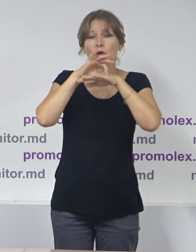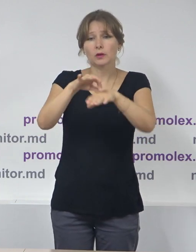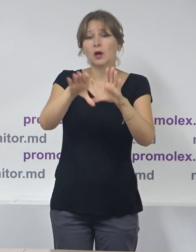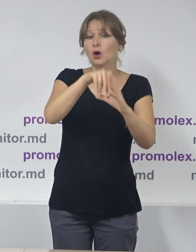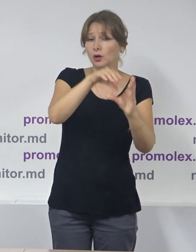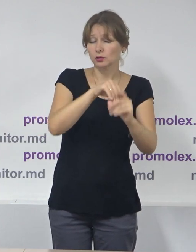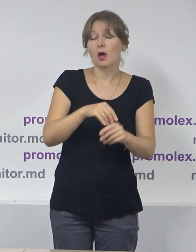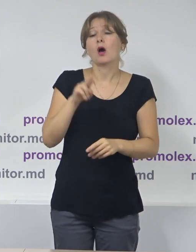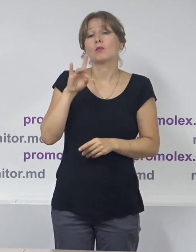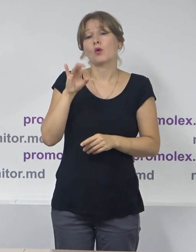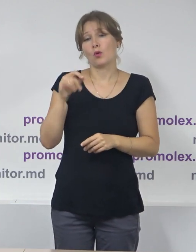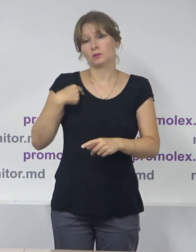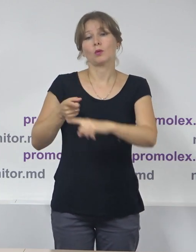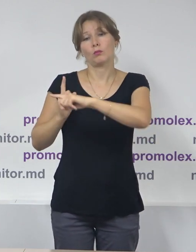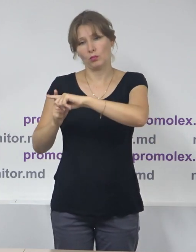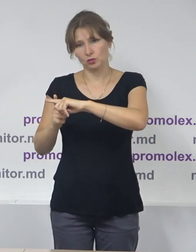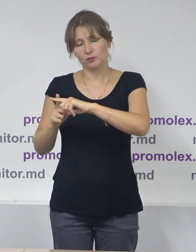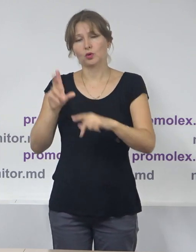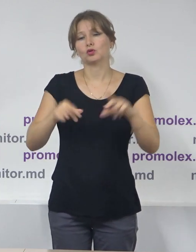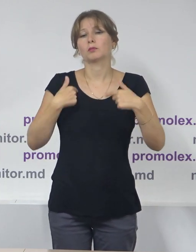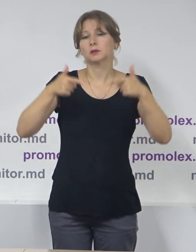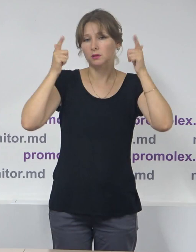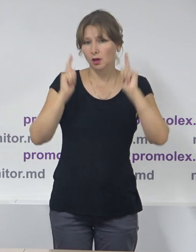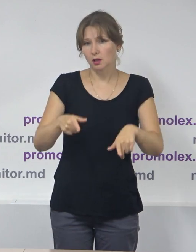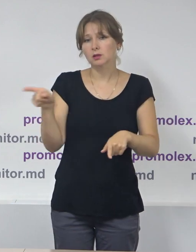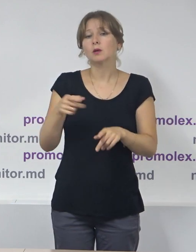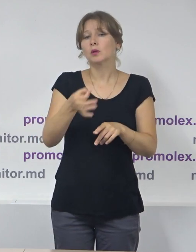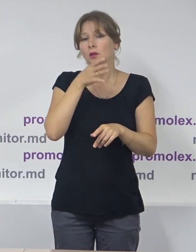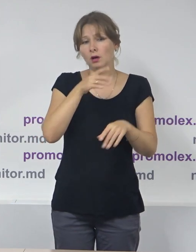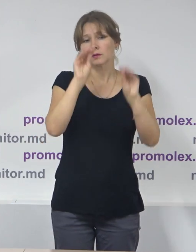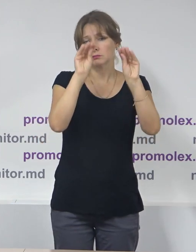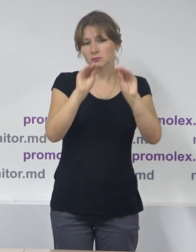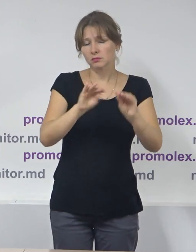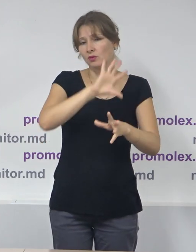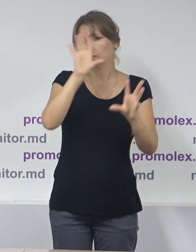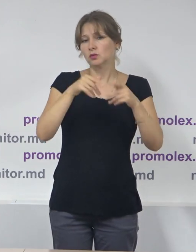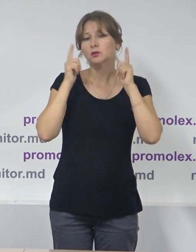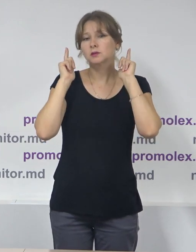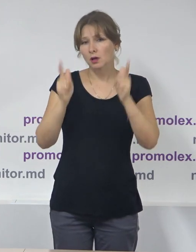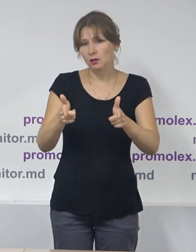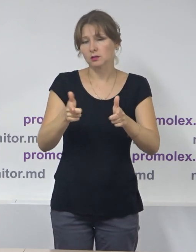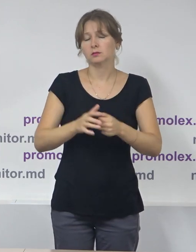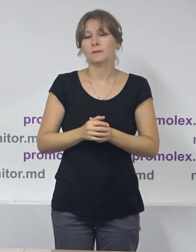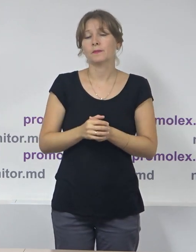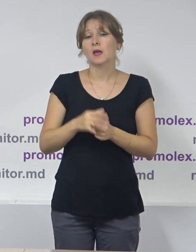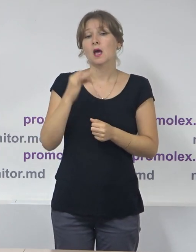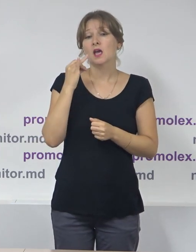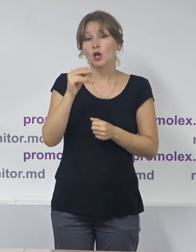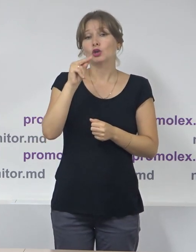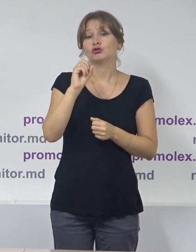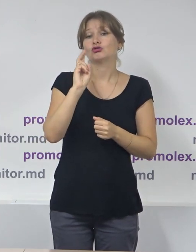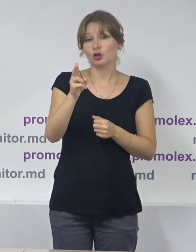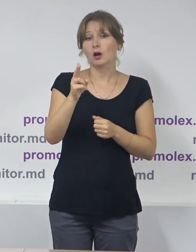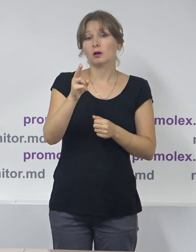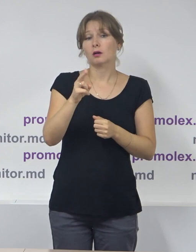s-a apreciat pozitiv noile modificări privind formă, conținutul, perioada de depunere a contestațiilor, etc. În adresa CEC,